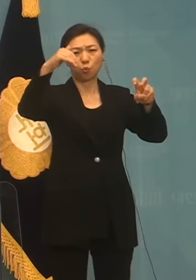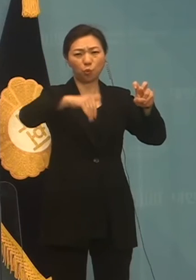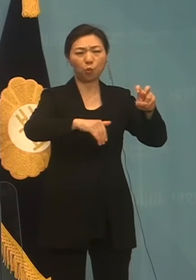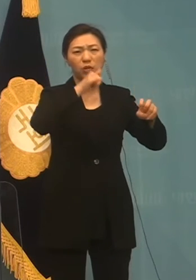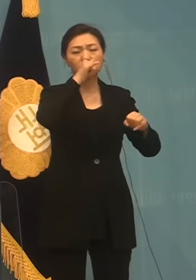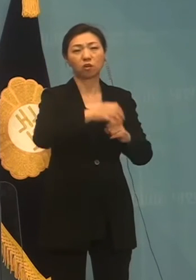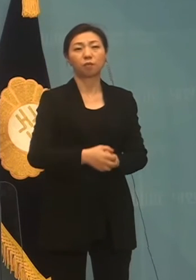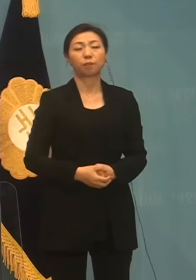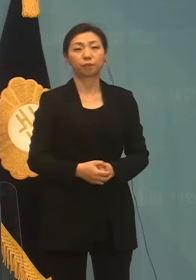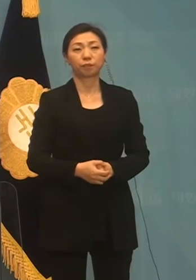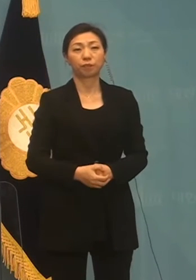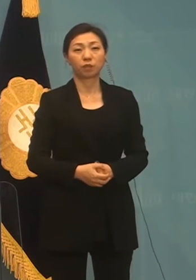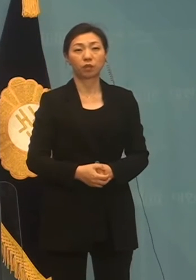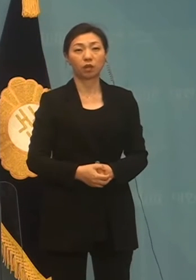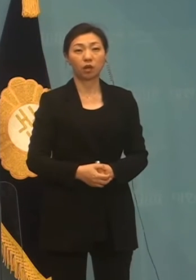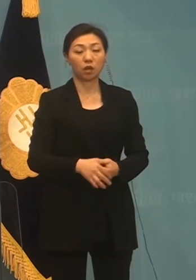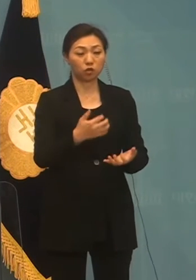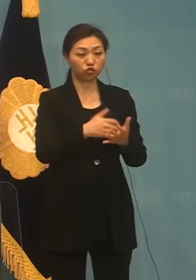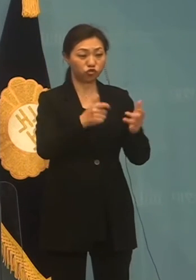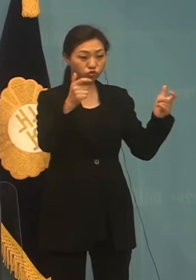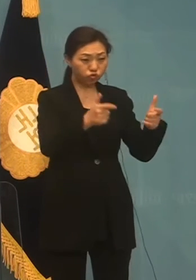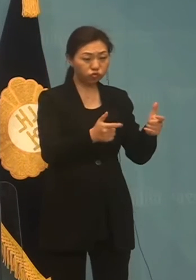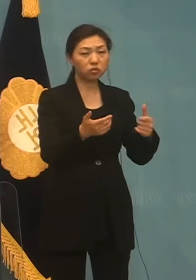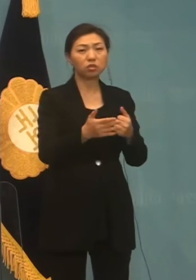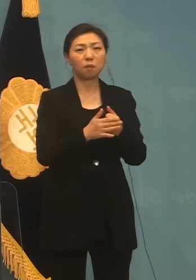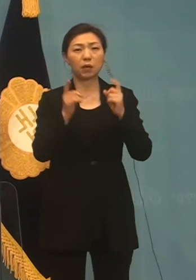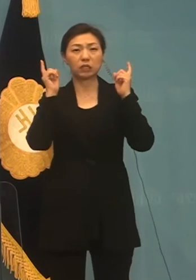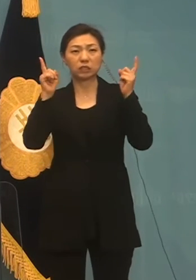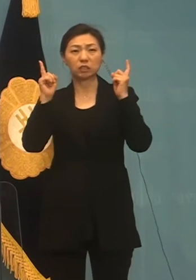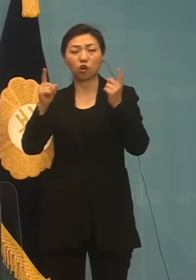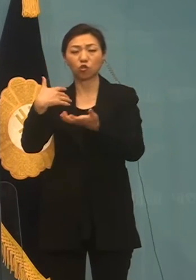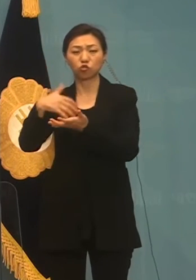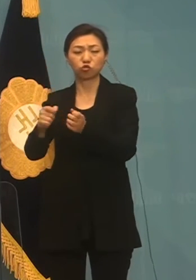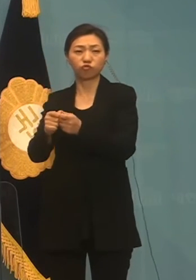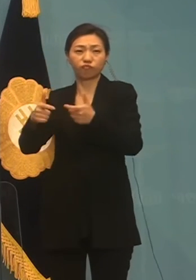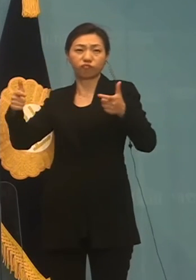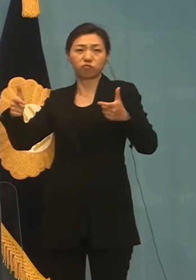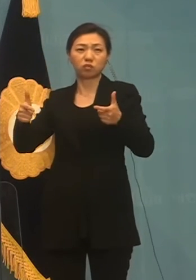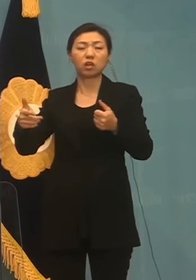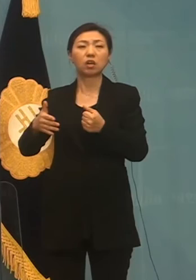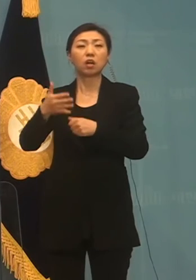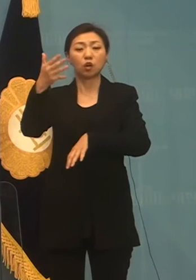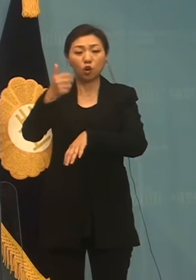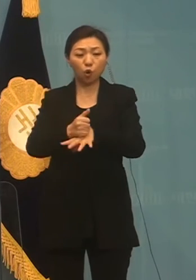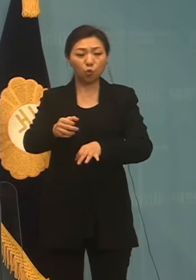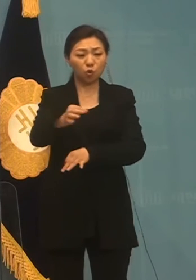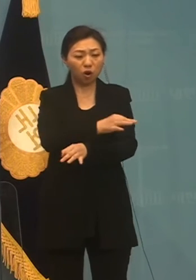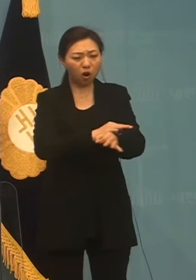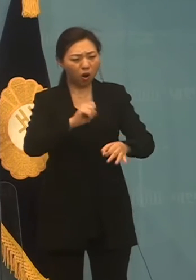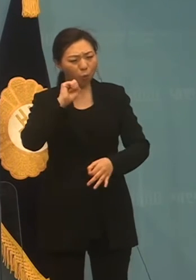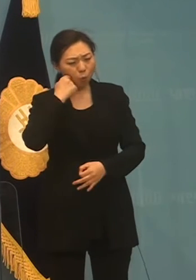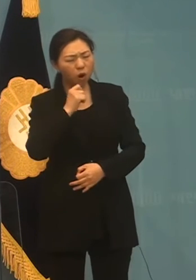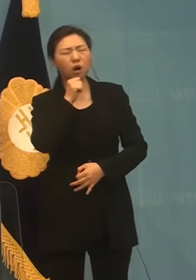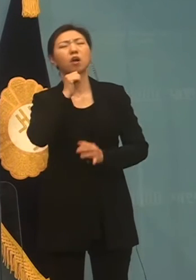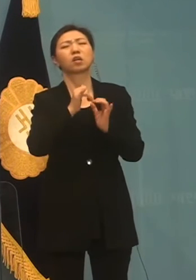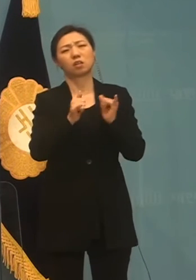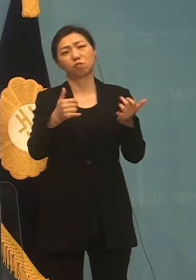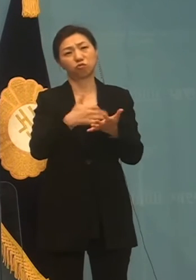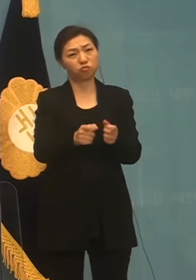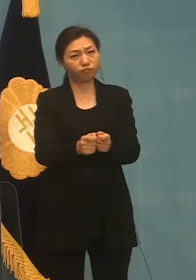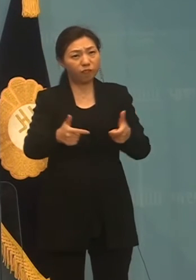비율만큼 실업은 늘어났고 경제적 고통을 겪는 사람들도 그만큼 늘어났다는 말입니다.